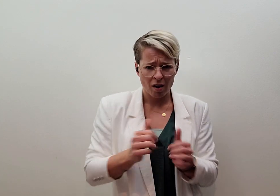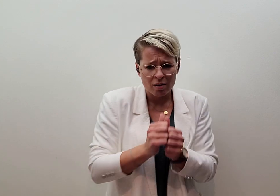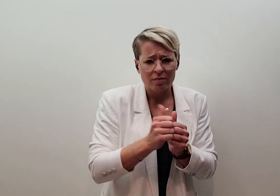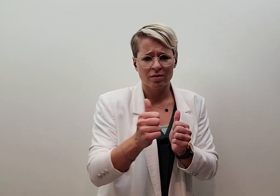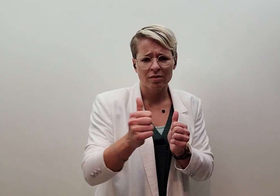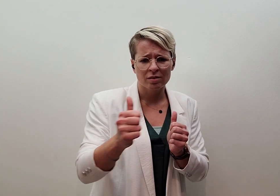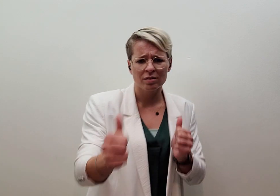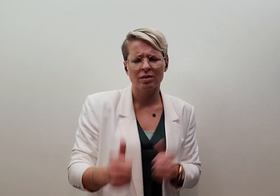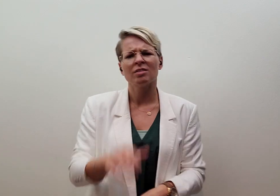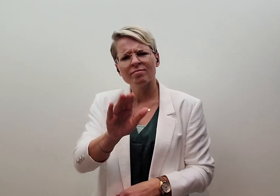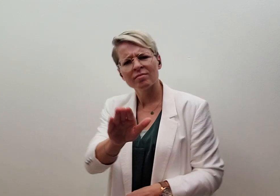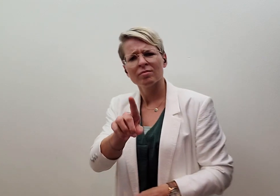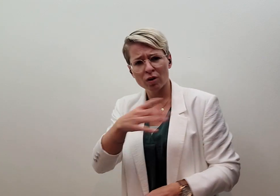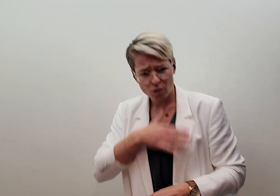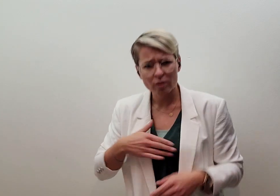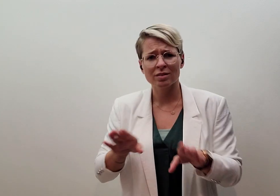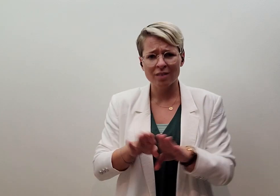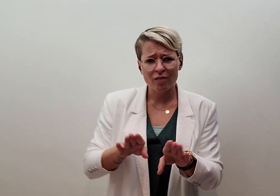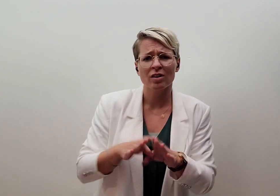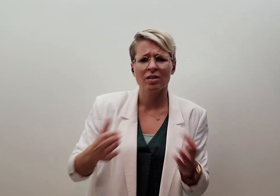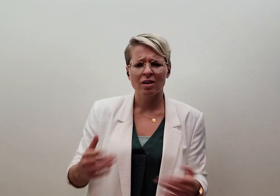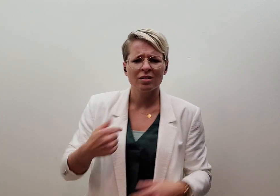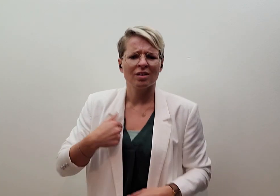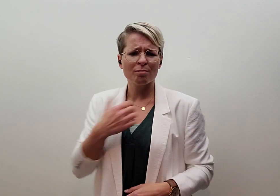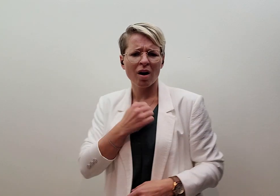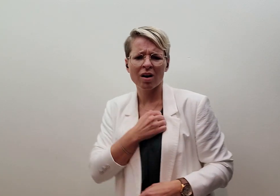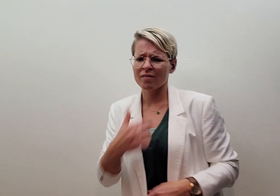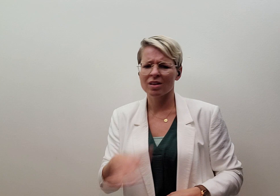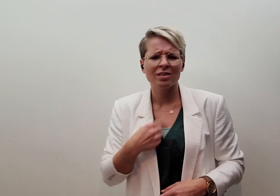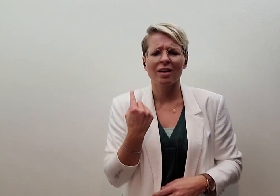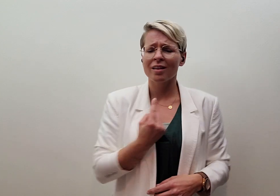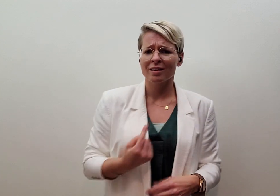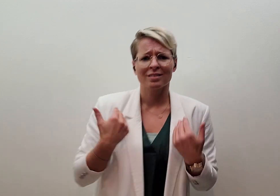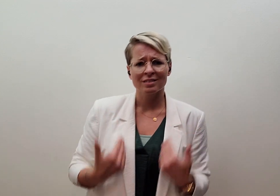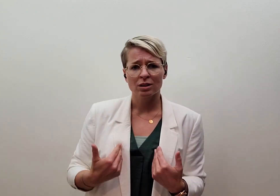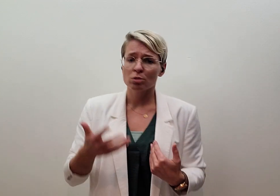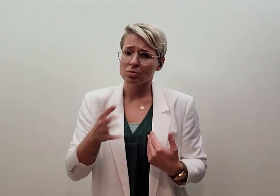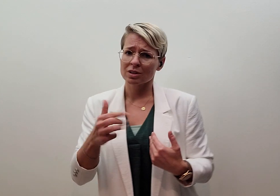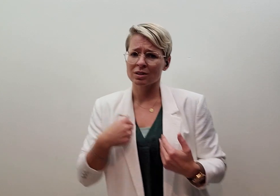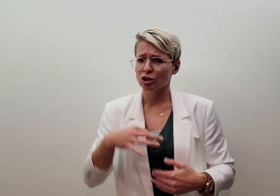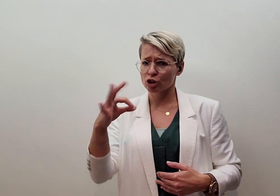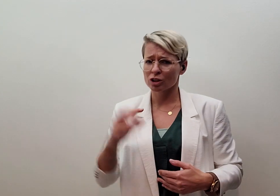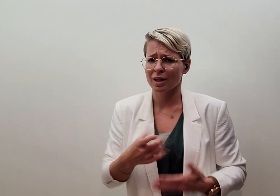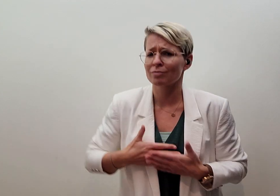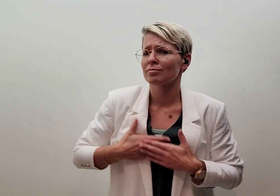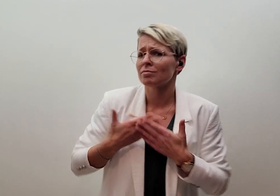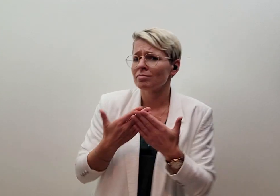einde was Zeg maar eens het wederzijds, als ik bang ben om alleen te zijn Hield ik misschien te snel van jou,